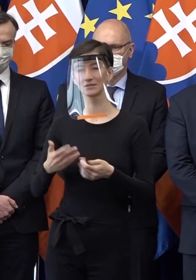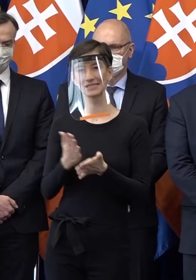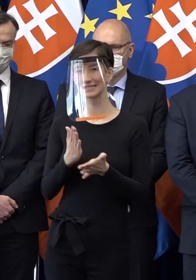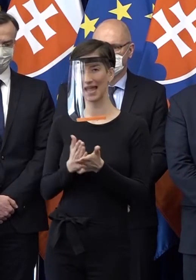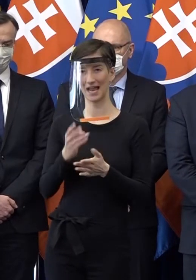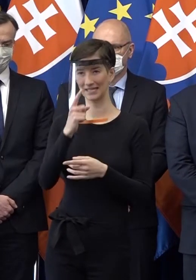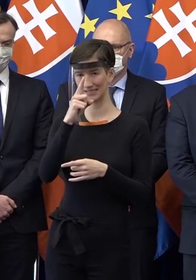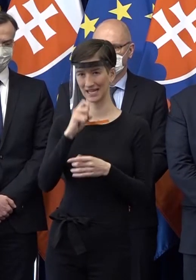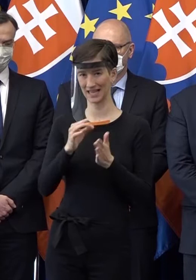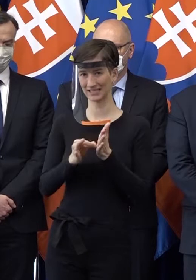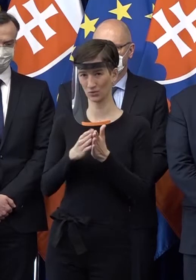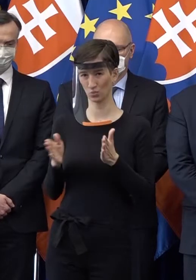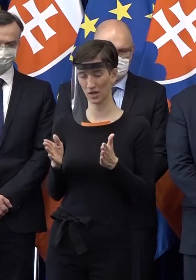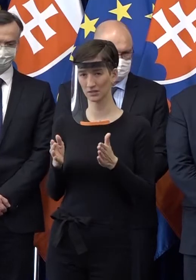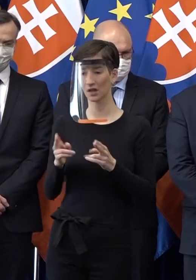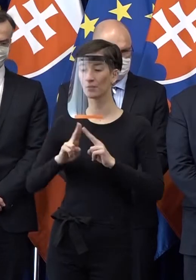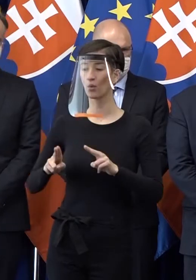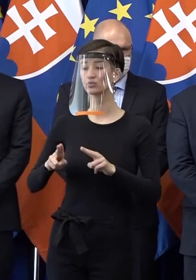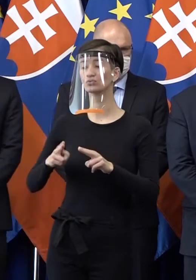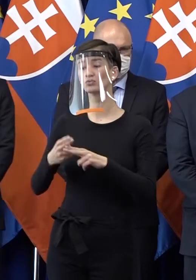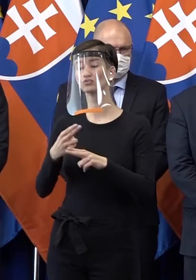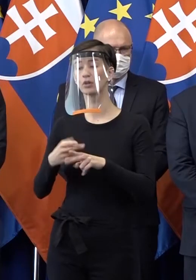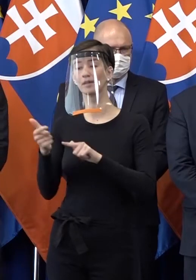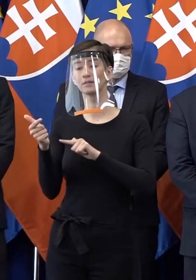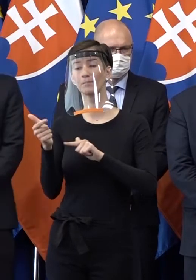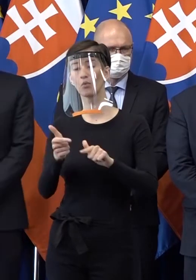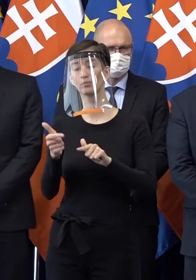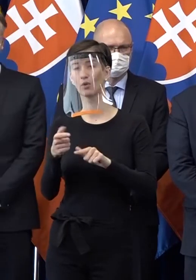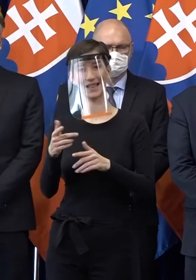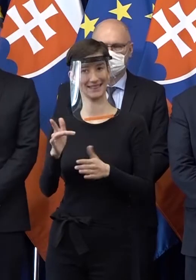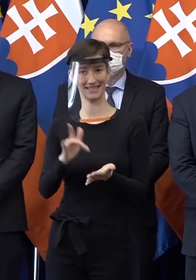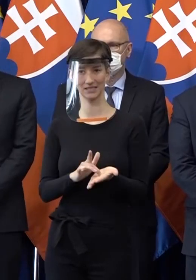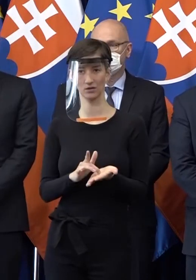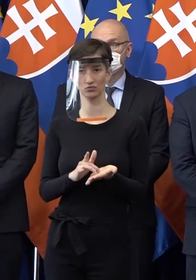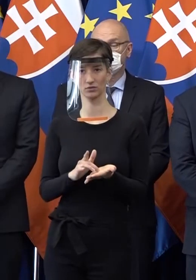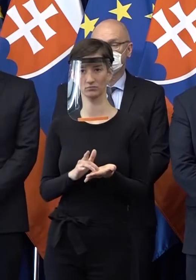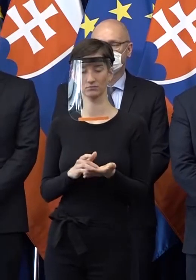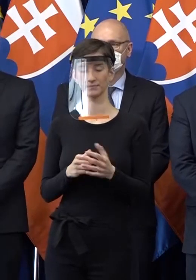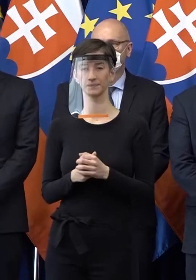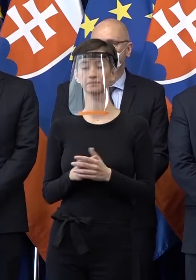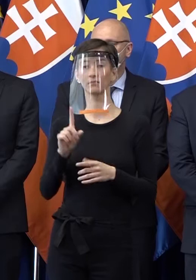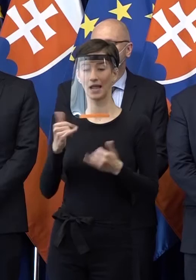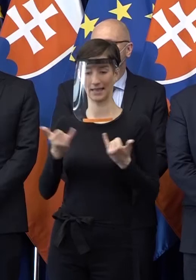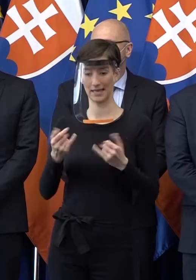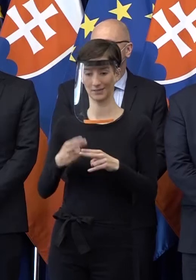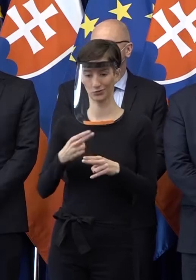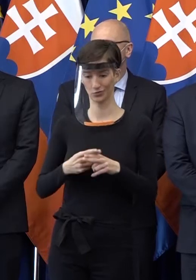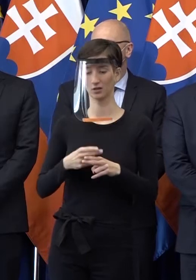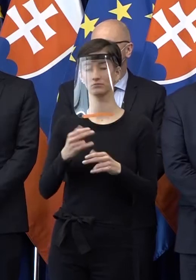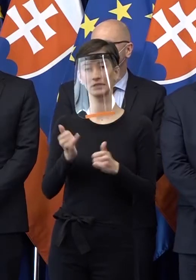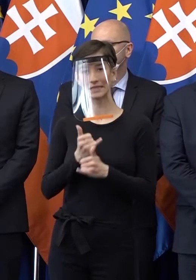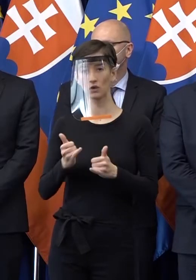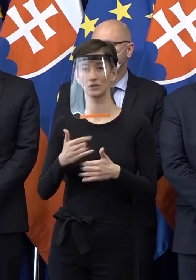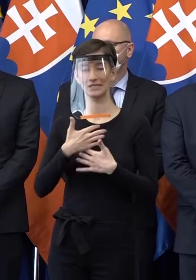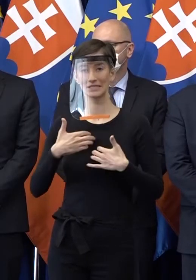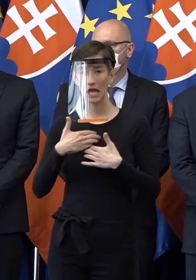tak možno mu tá pomoc nebude stačiť. Ale tá pomoc v tejto chvíli tu je. Štát robí všetko preto,